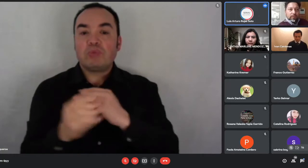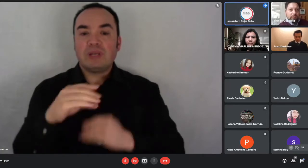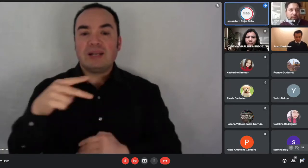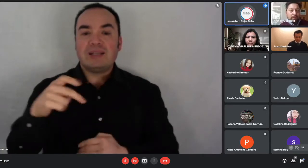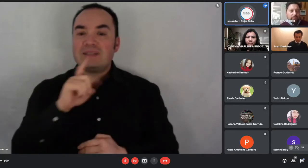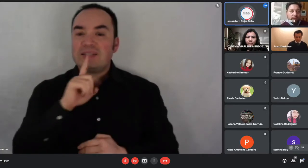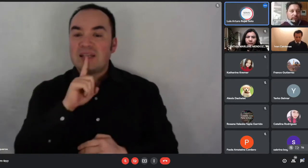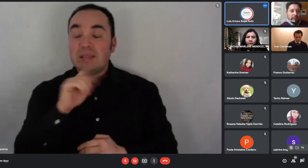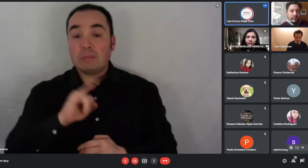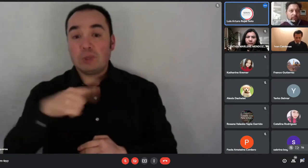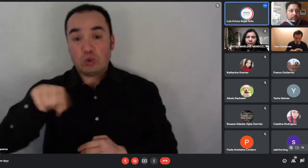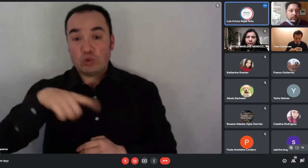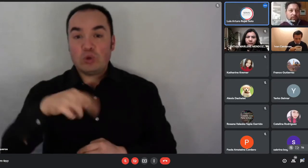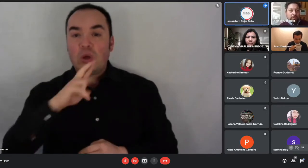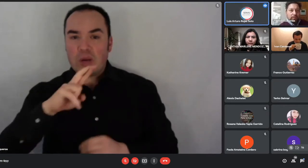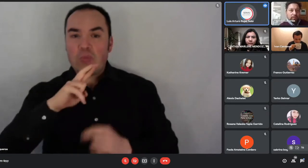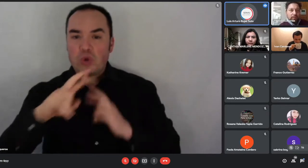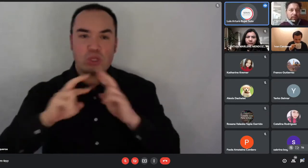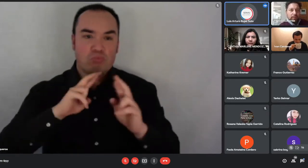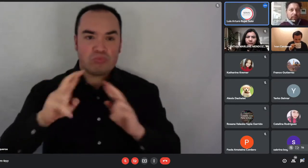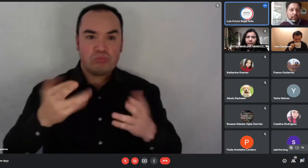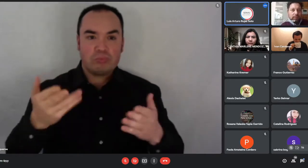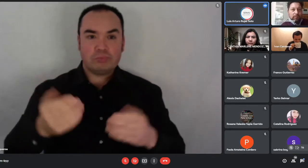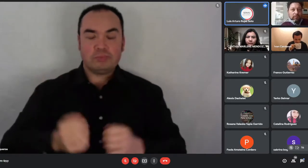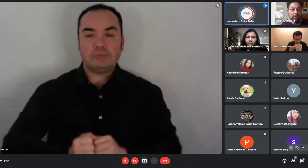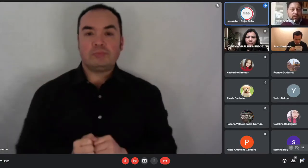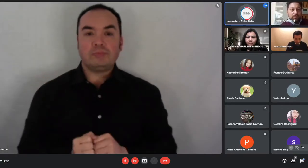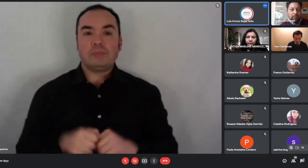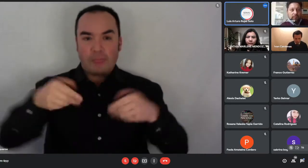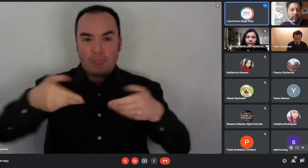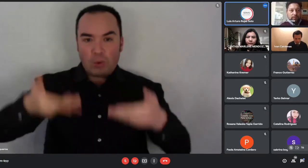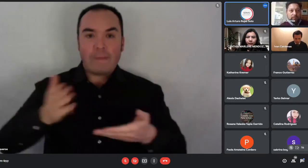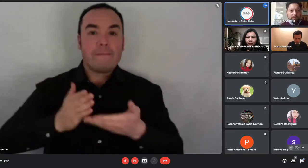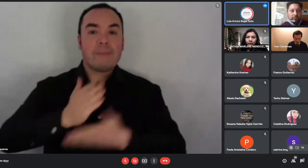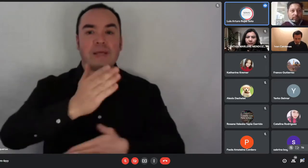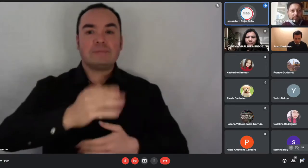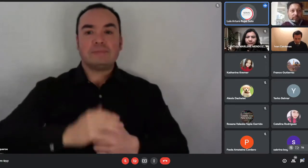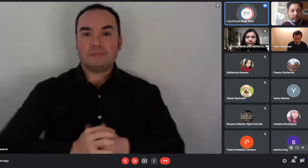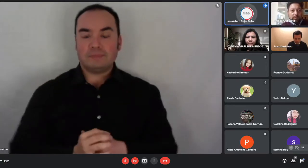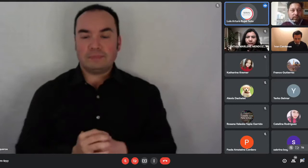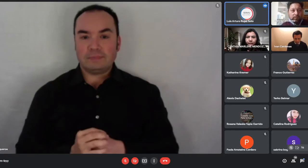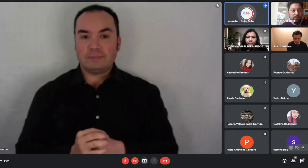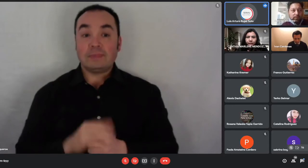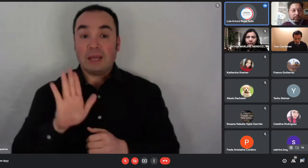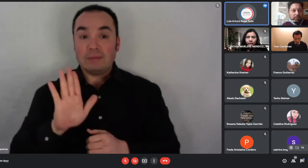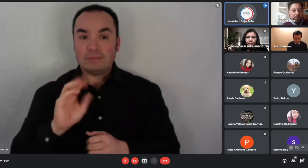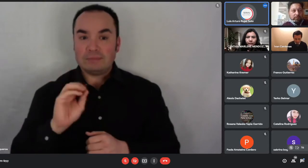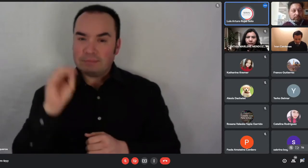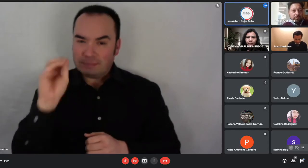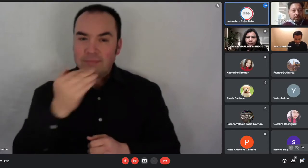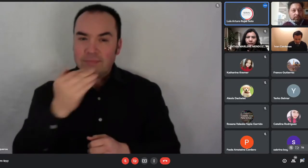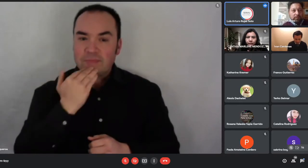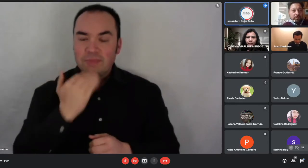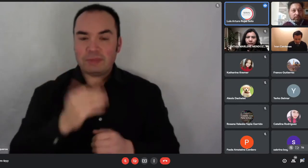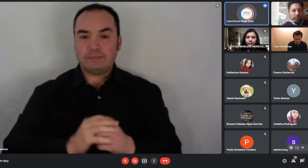comenzamos. Ah, lo que les voy a solicitar es que quienes estén desde algún PC